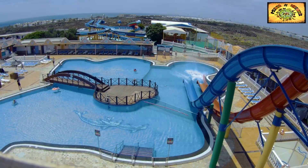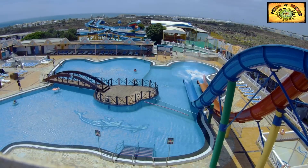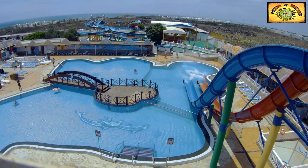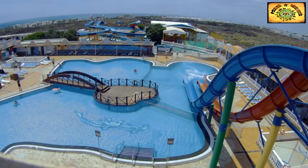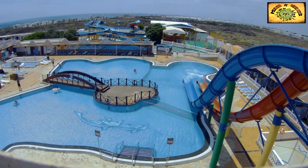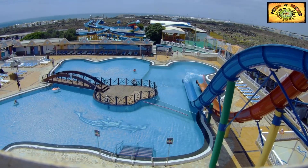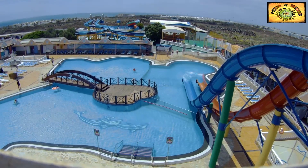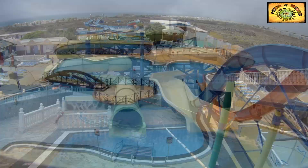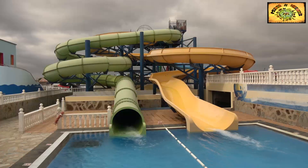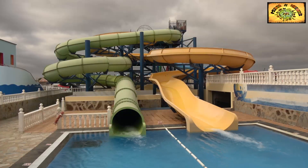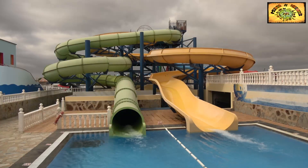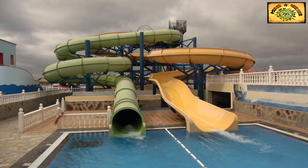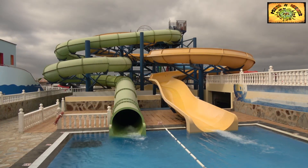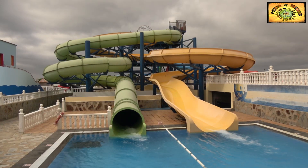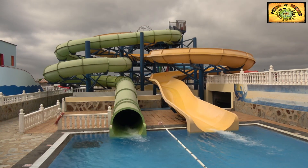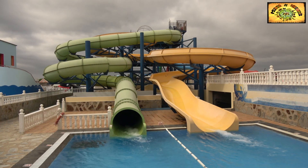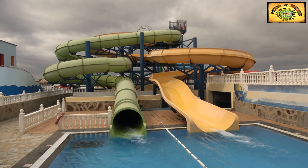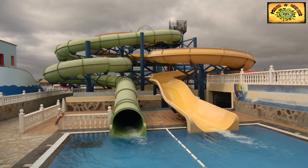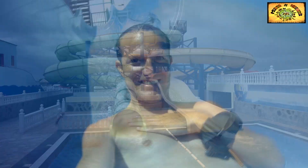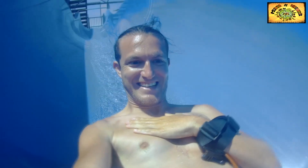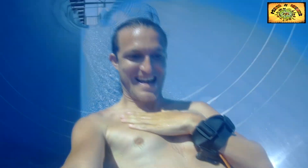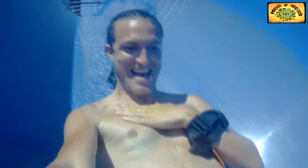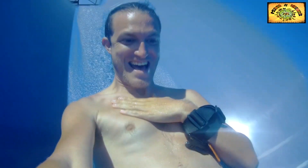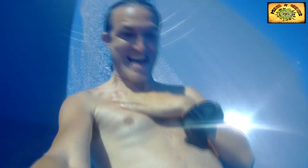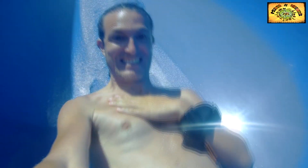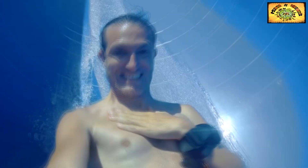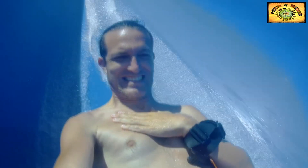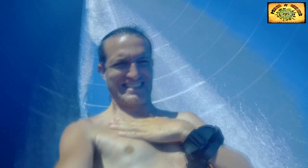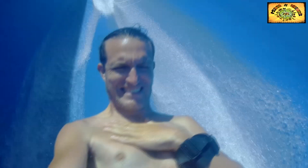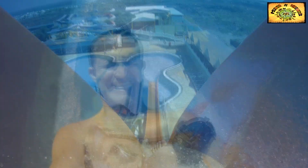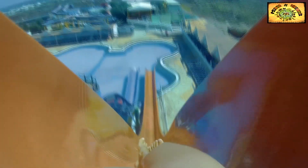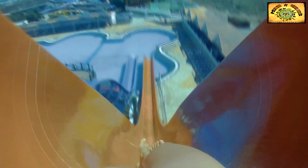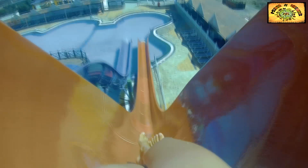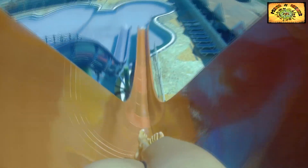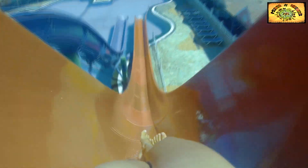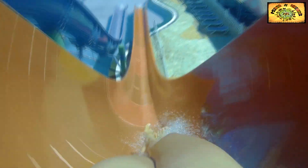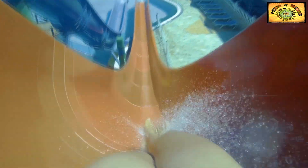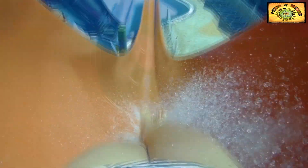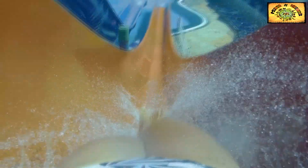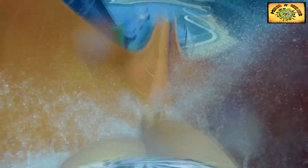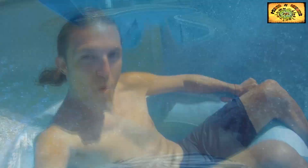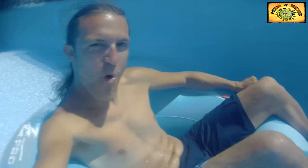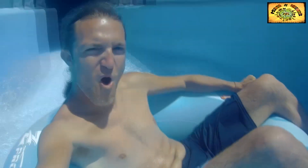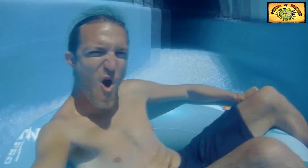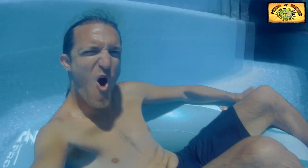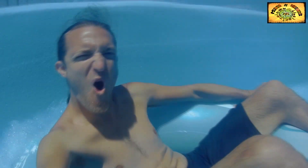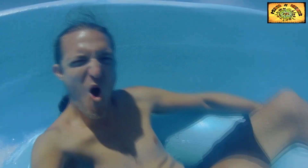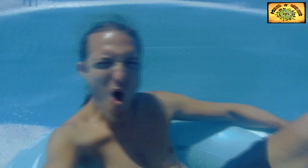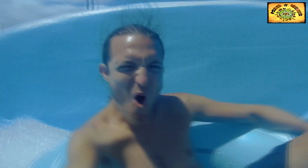no tiene unos toboganes súper impresionantes, pero... Bueno, hay que decir que es de los parques que más caminaces hemos visto. Sí, eso sí.